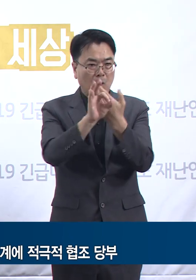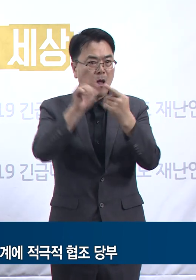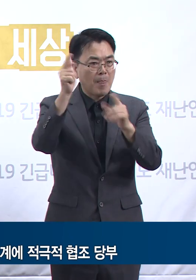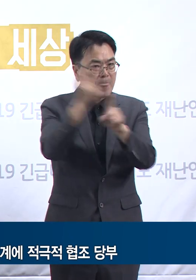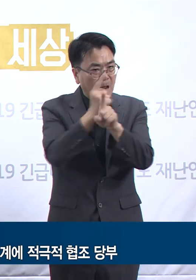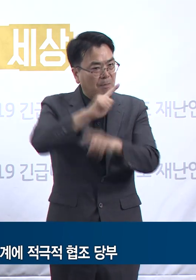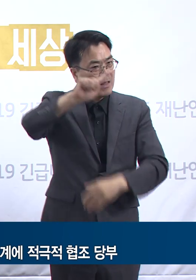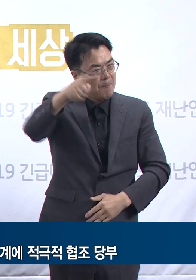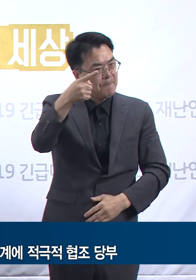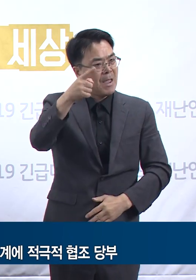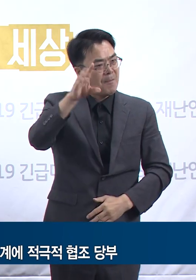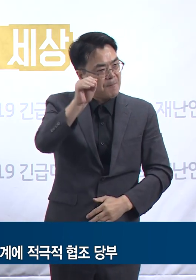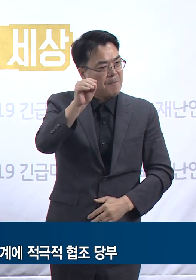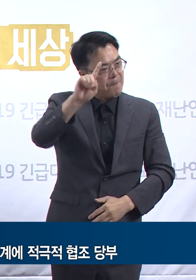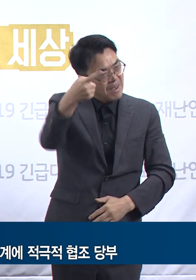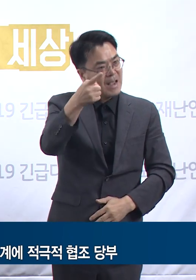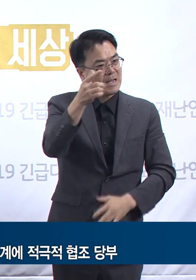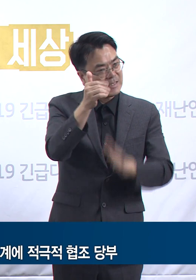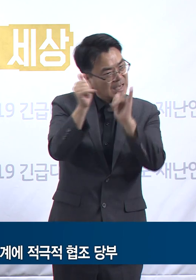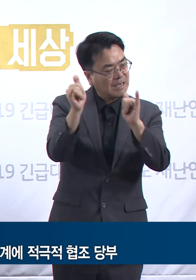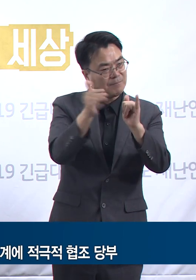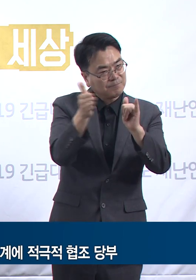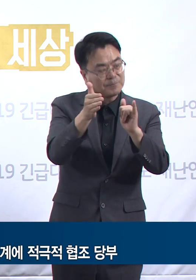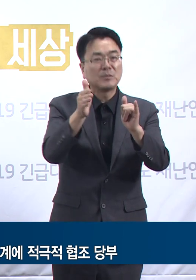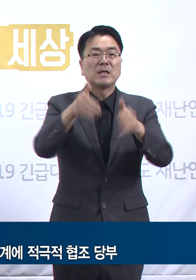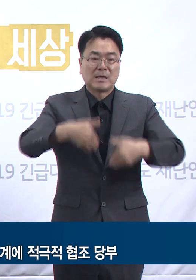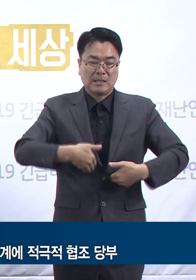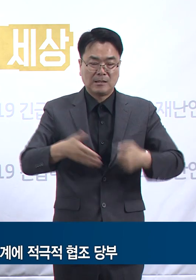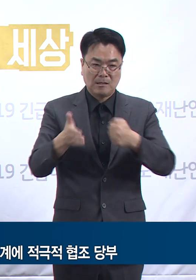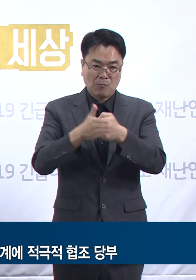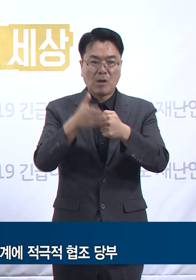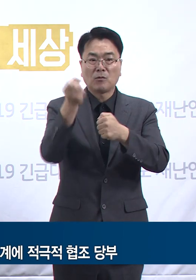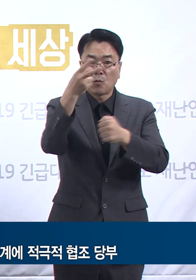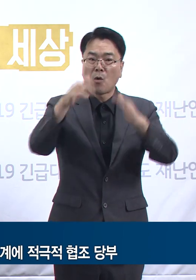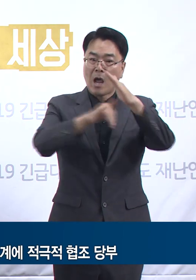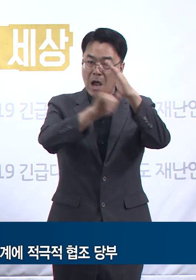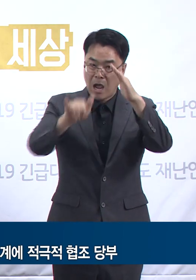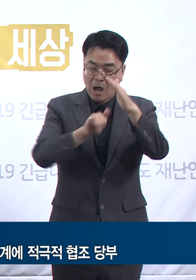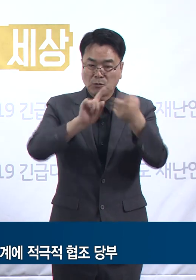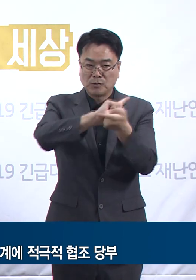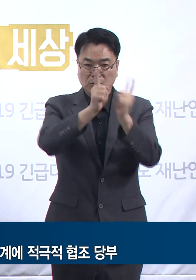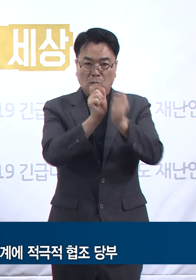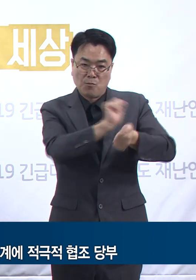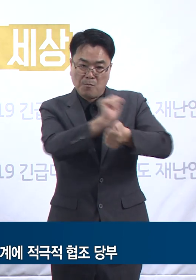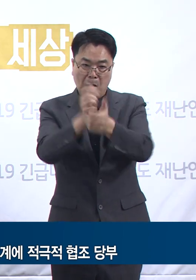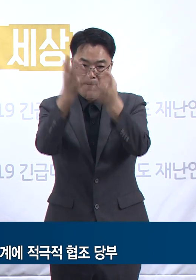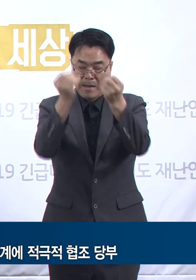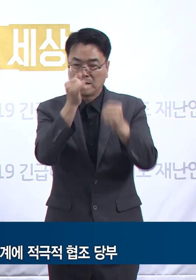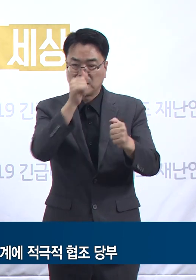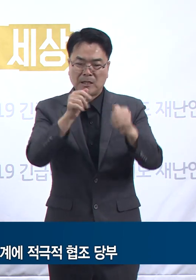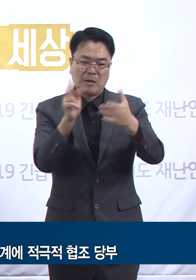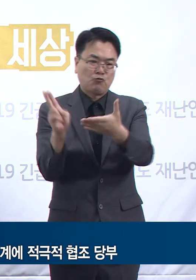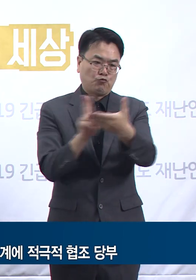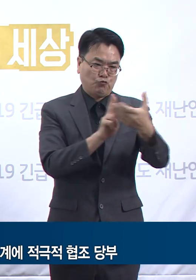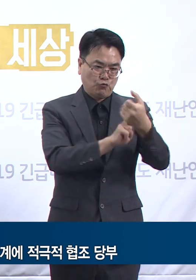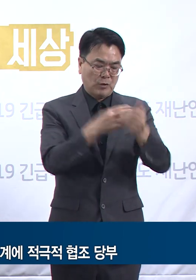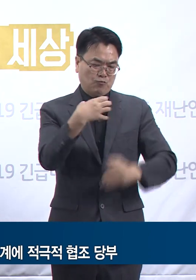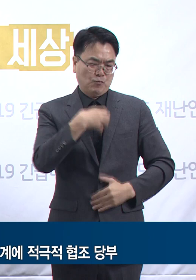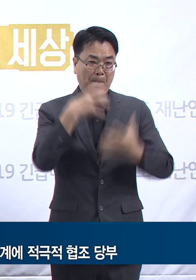않고 있고 가족, 친척 등 소규모 집단 감염이 계속되고 있어 잠재적 위험 요소는 여전합니다.